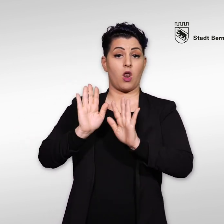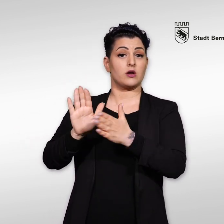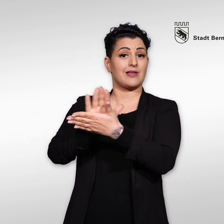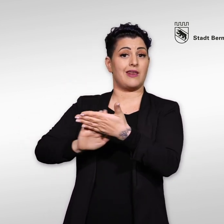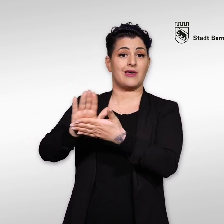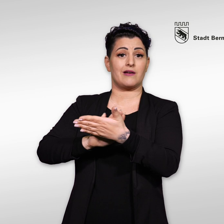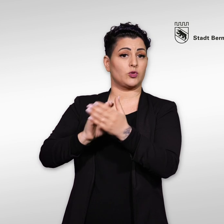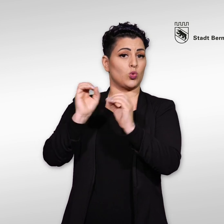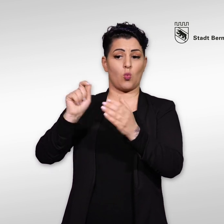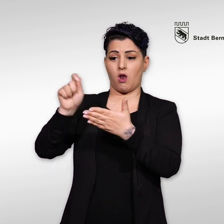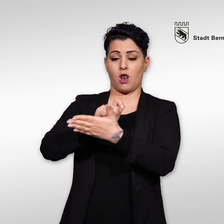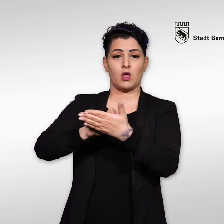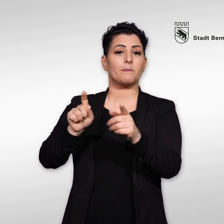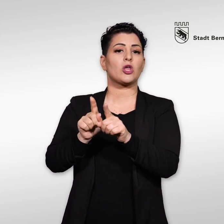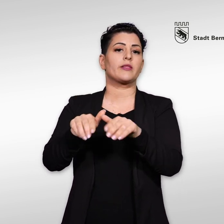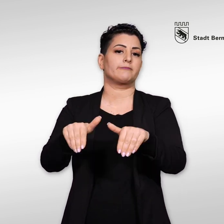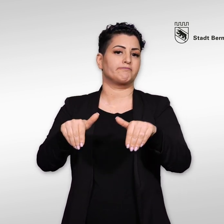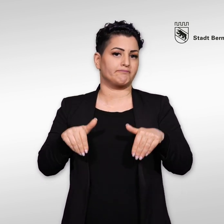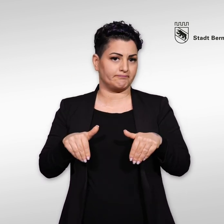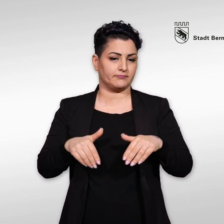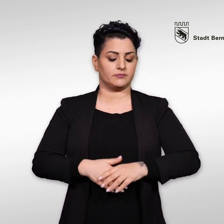Sie können auch nichts ankreuzen und sich enthalten.